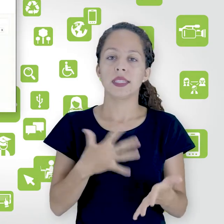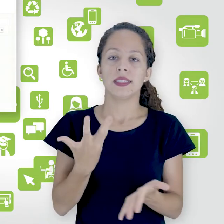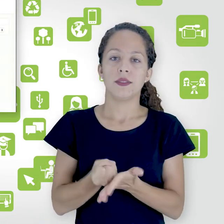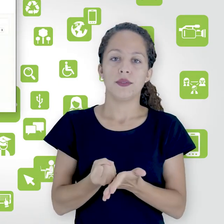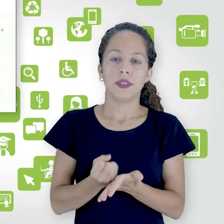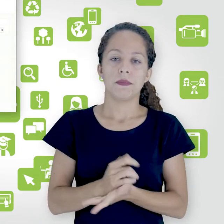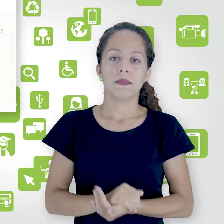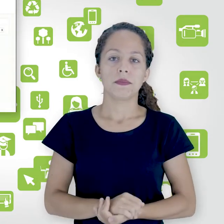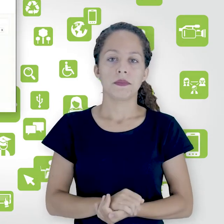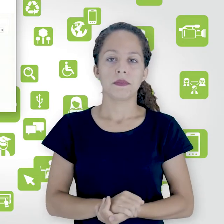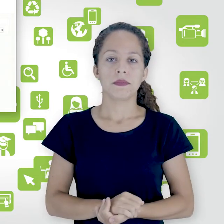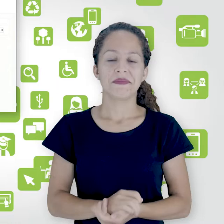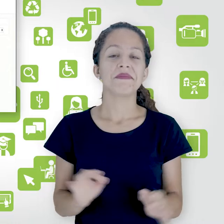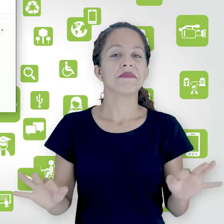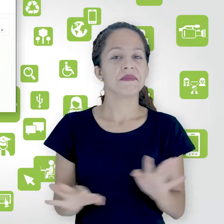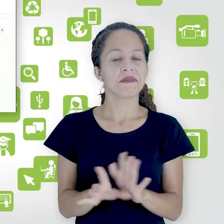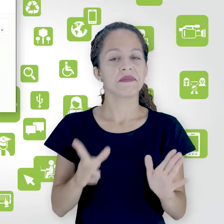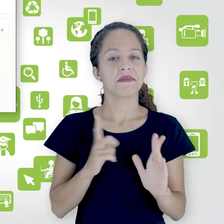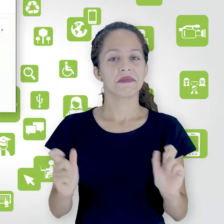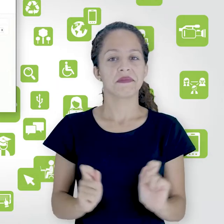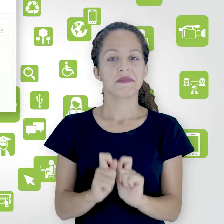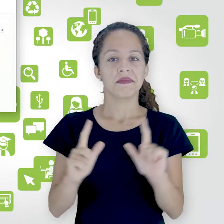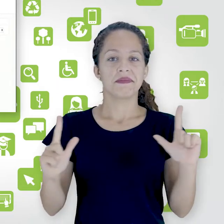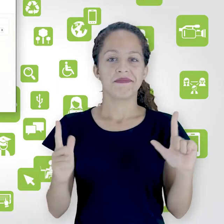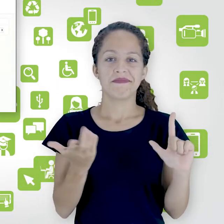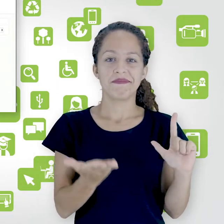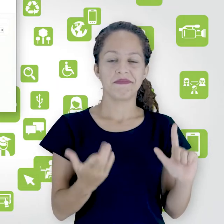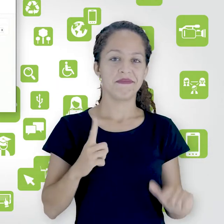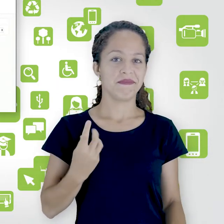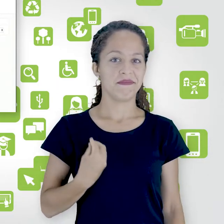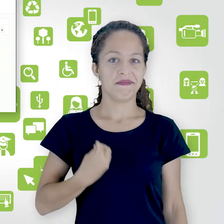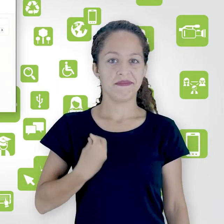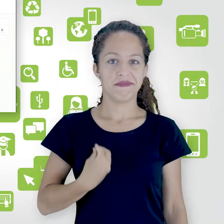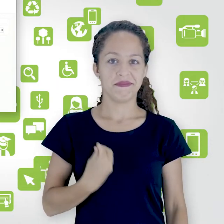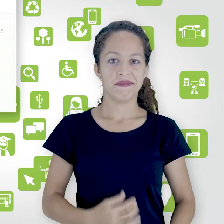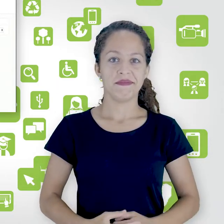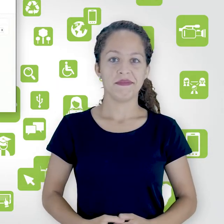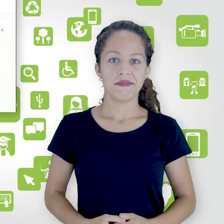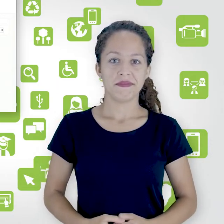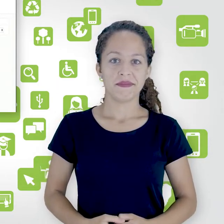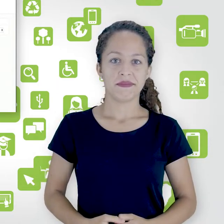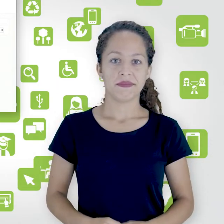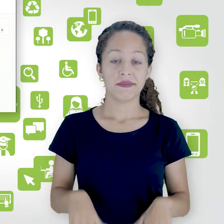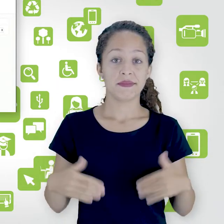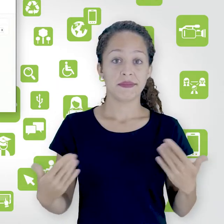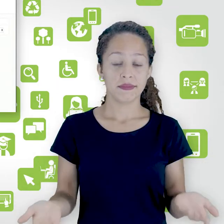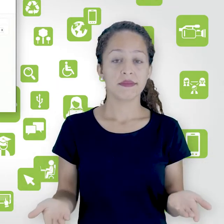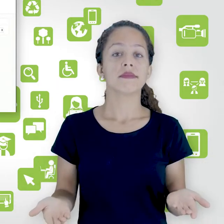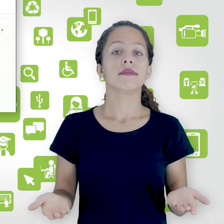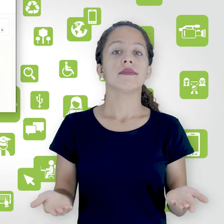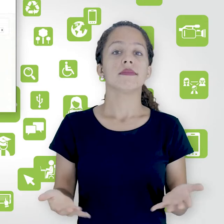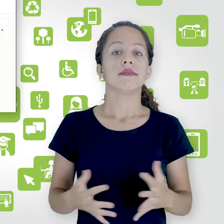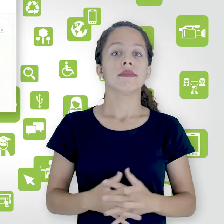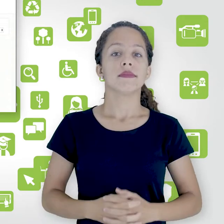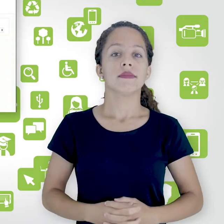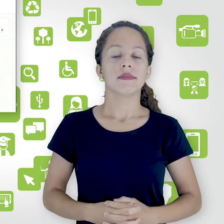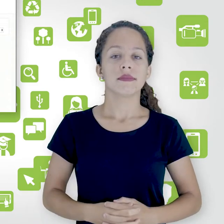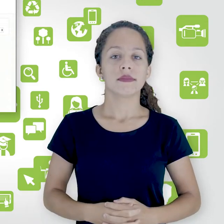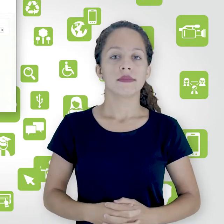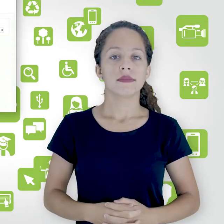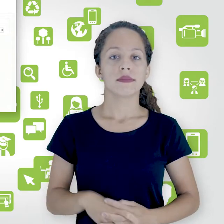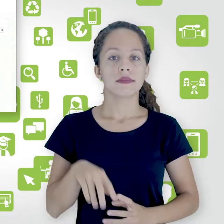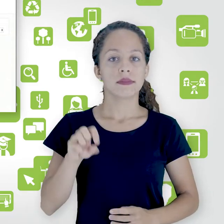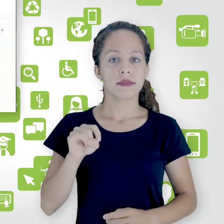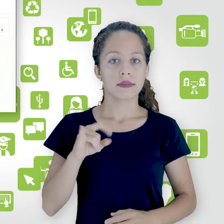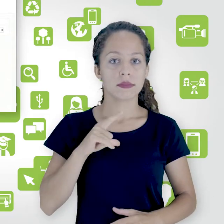salvei o meu item. Já apareceu o meu item aqui. Então, se